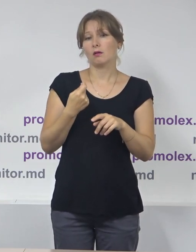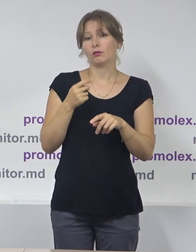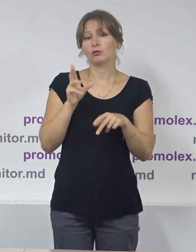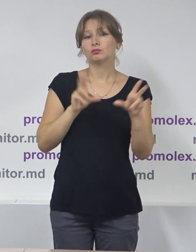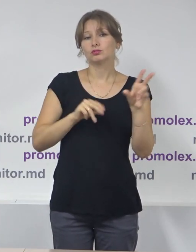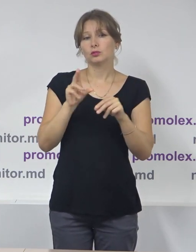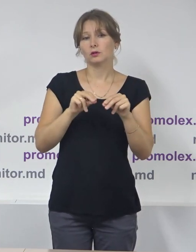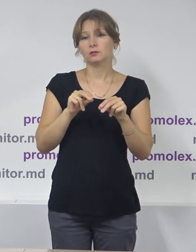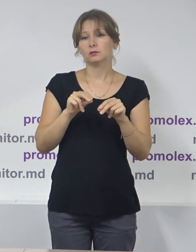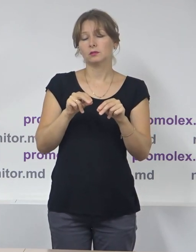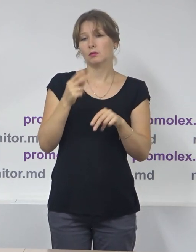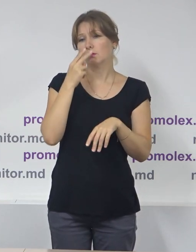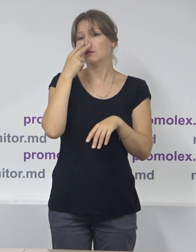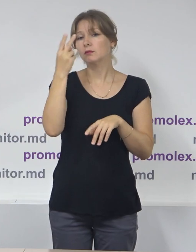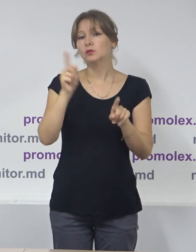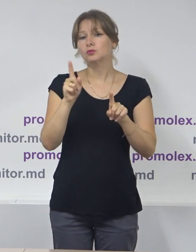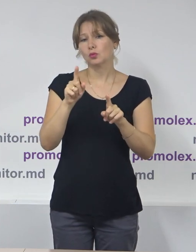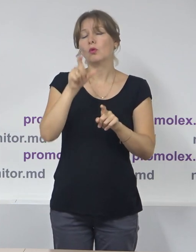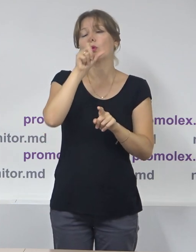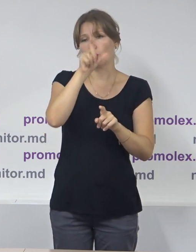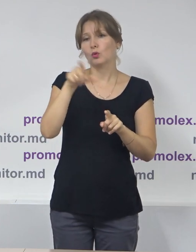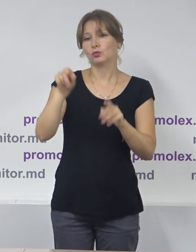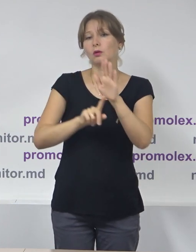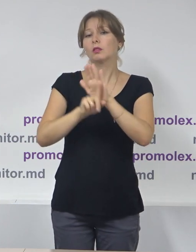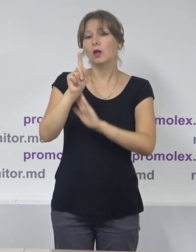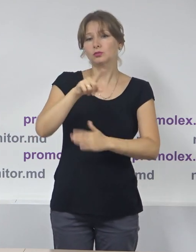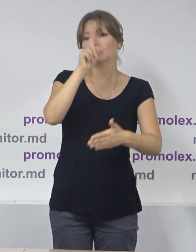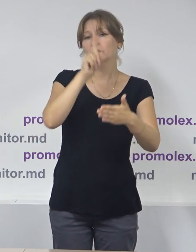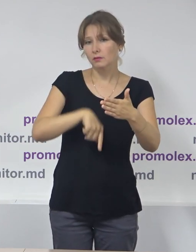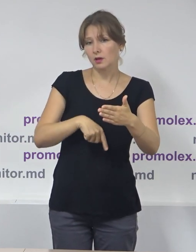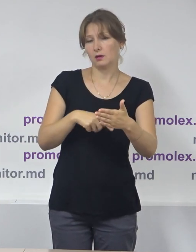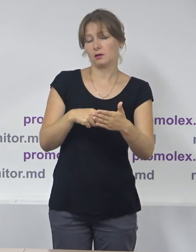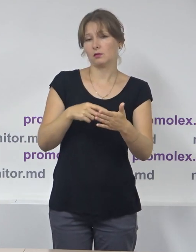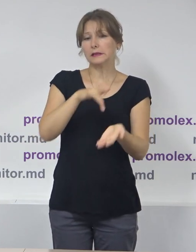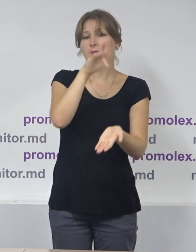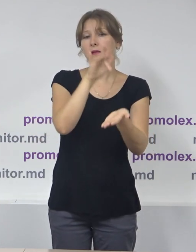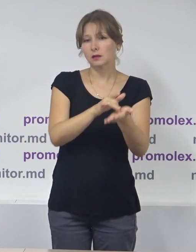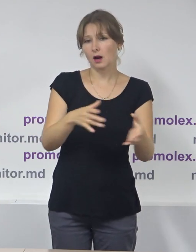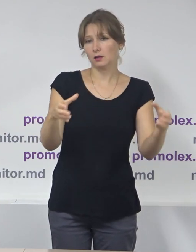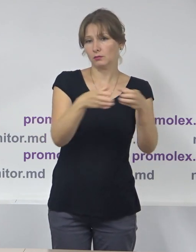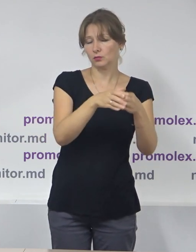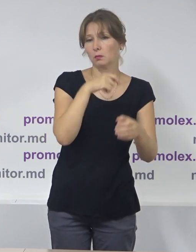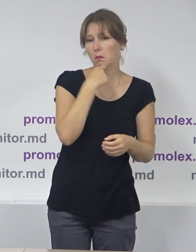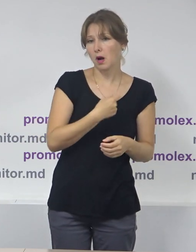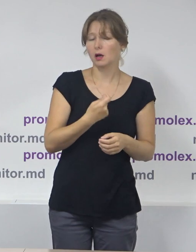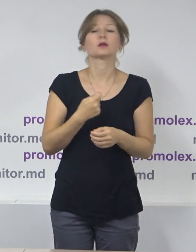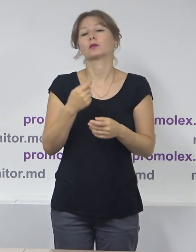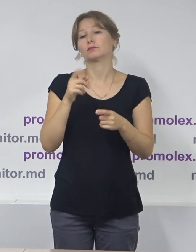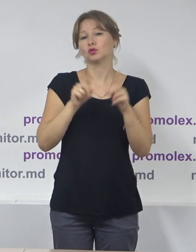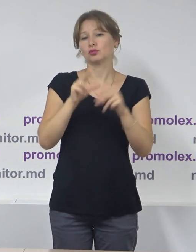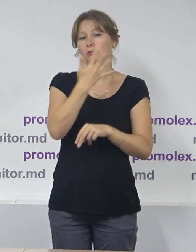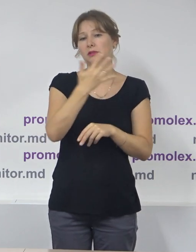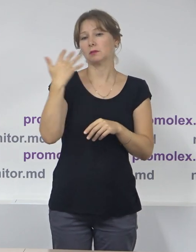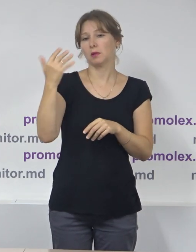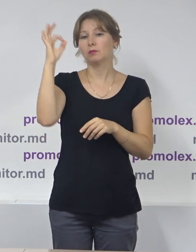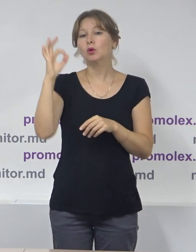de departe încrederea în autoritățile publice centrale. Deci în jur de 55% din cetățenii,